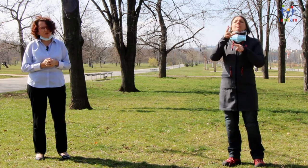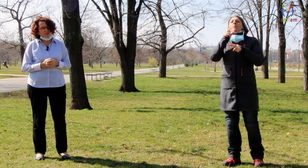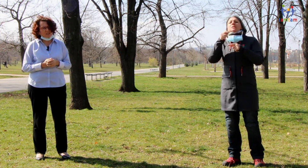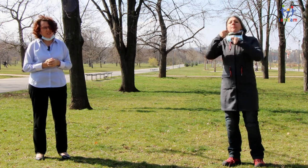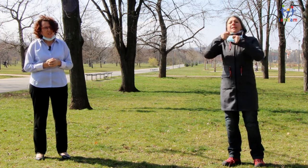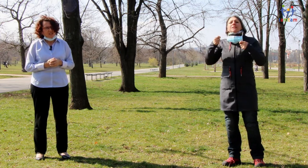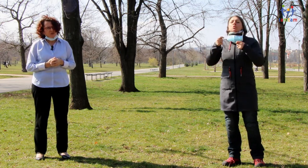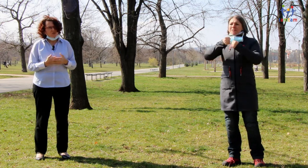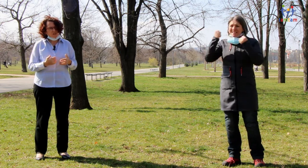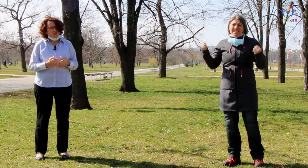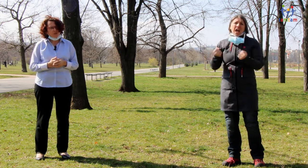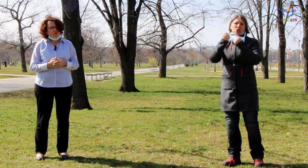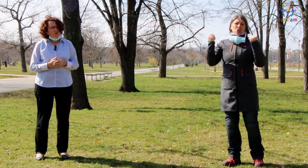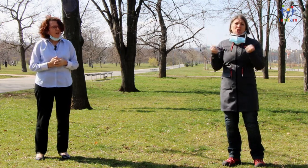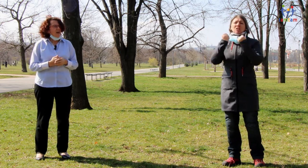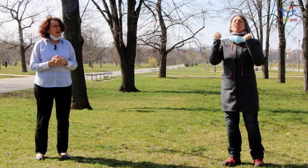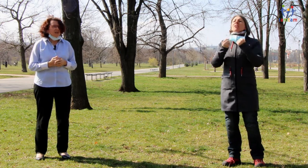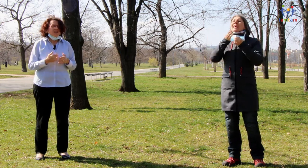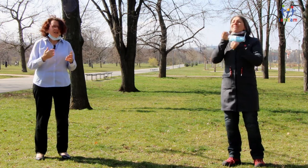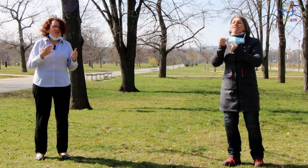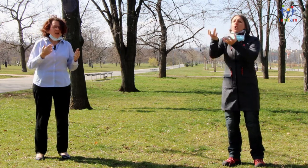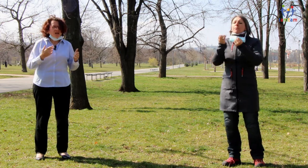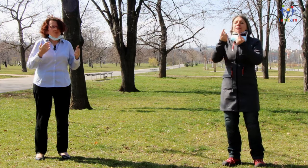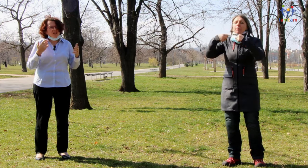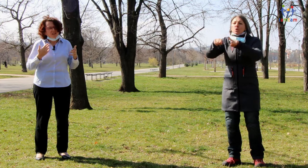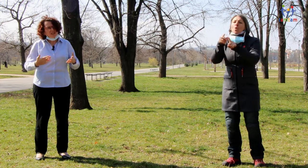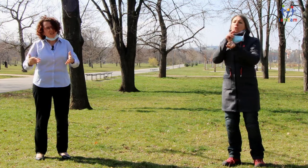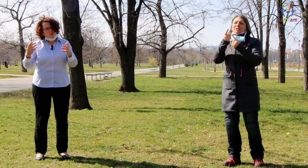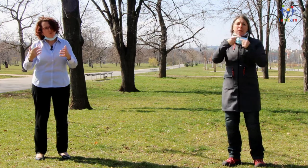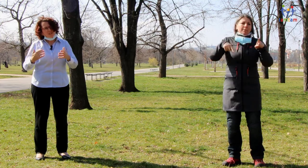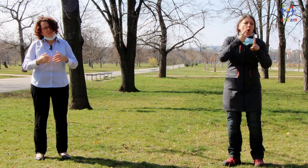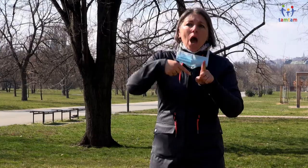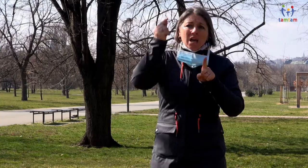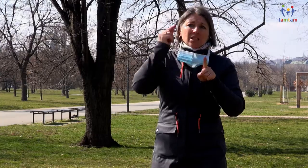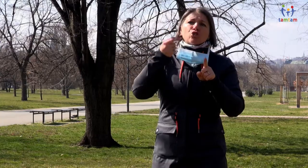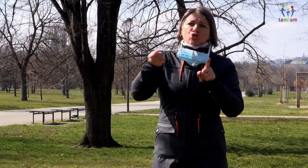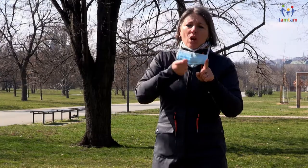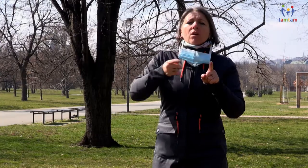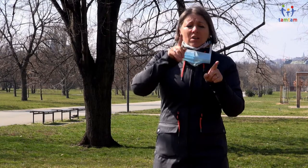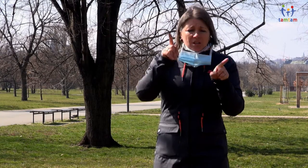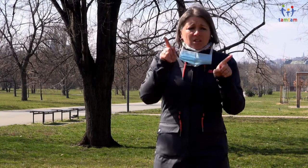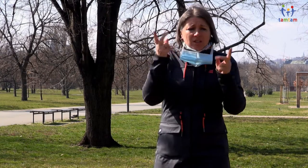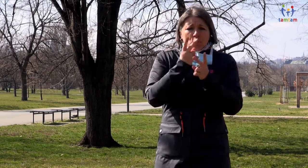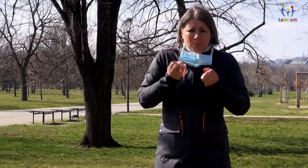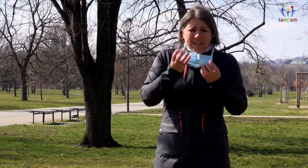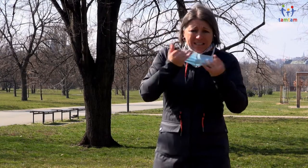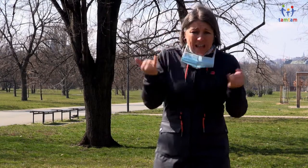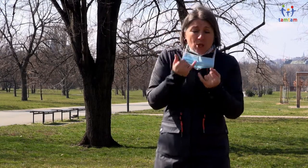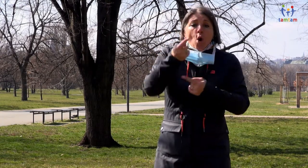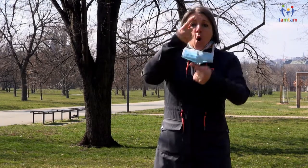omezení nebo disabilitu, ale žádáme i ty komunity, které právě mají zase na své straně